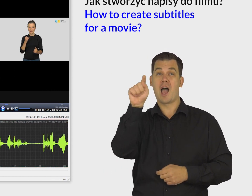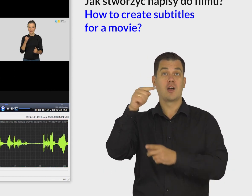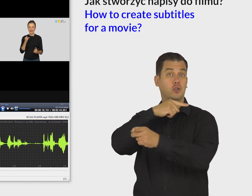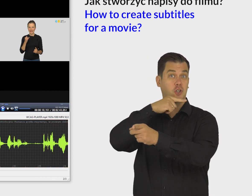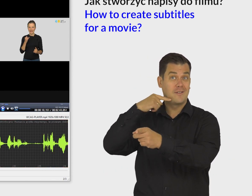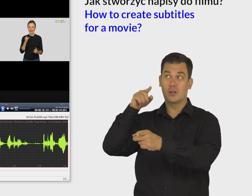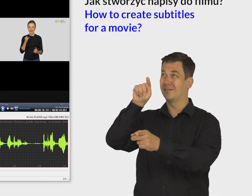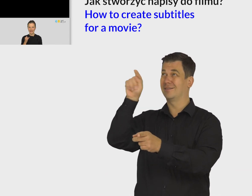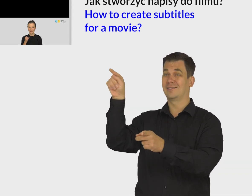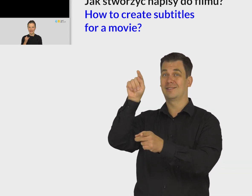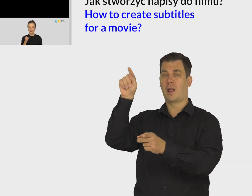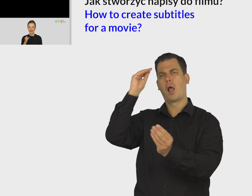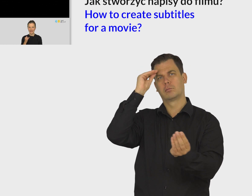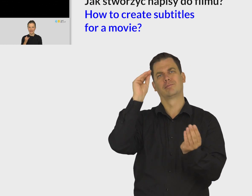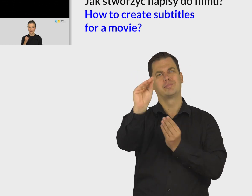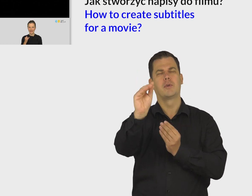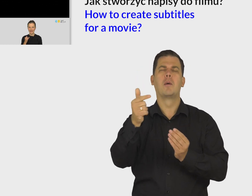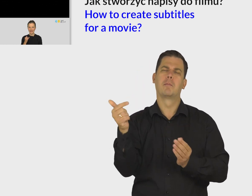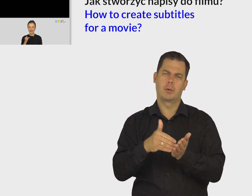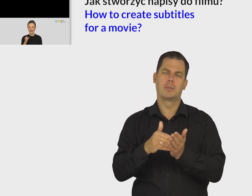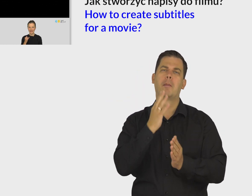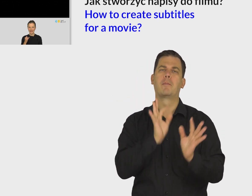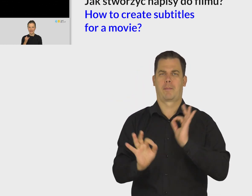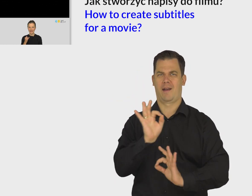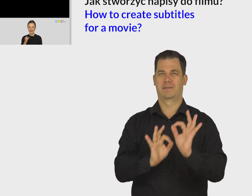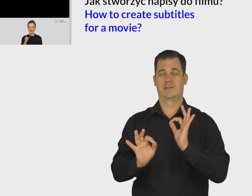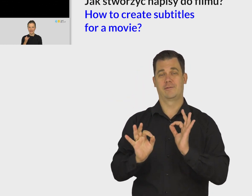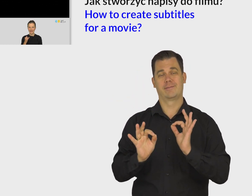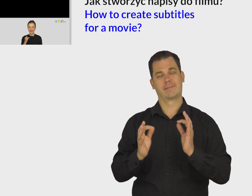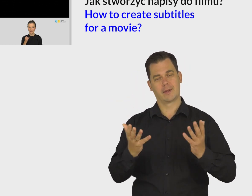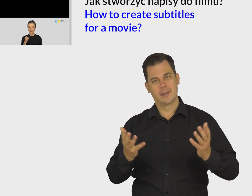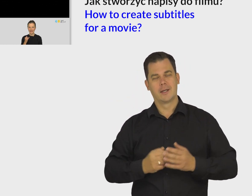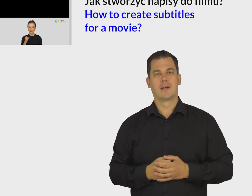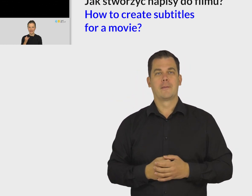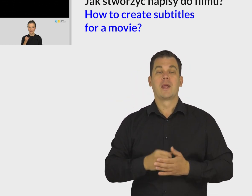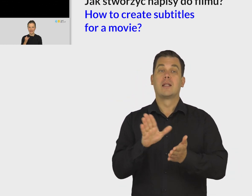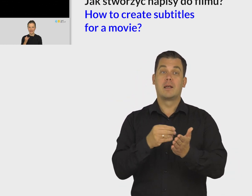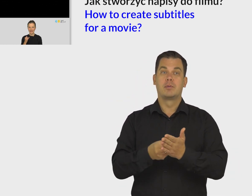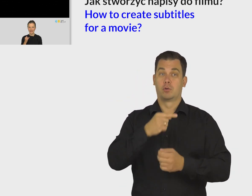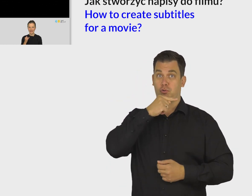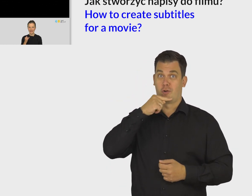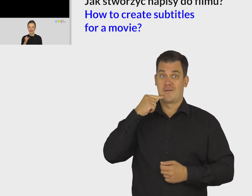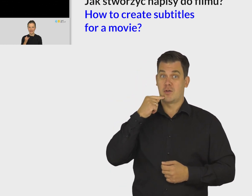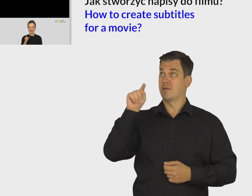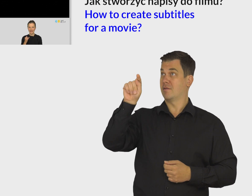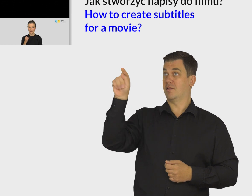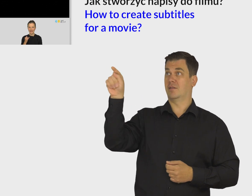na czerwono. Wymagają one poprawki, chociaż nie zawsze jest to możliwe. I tak,